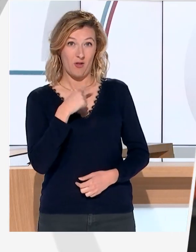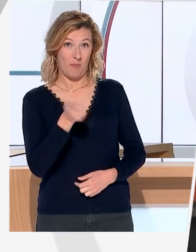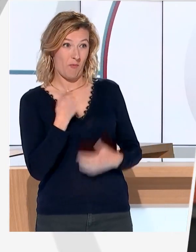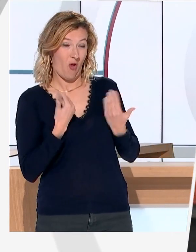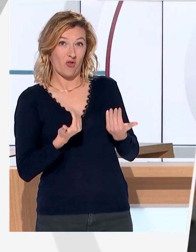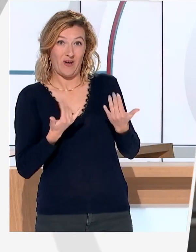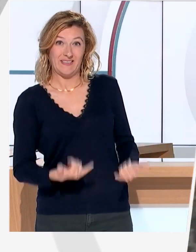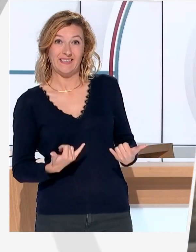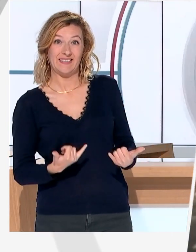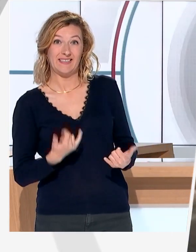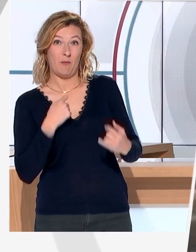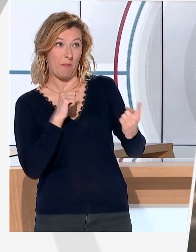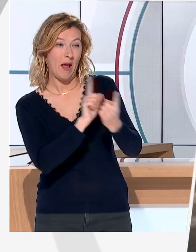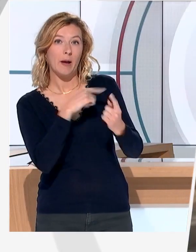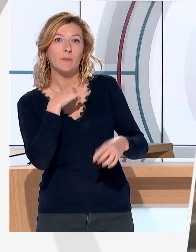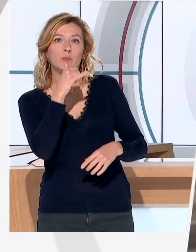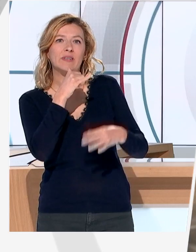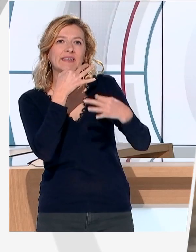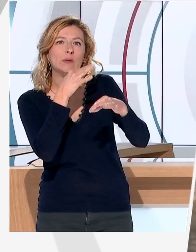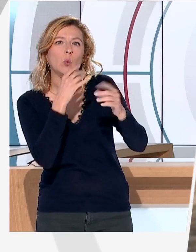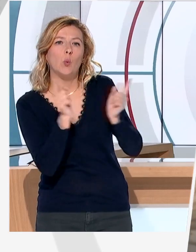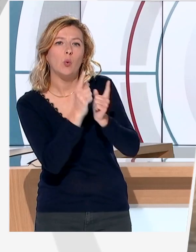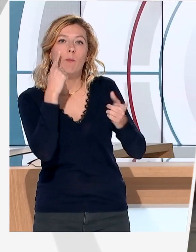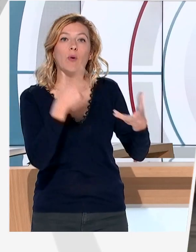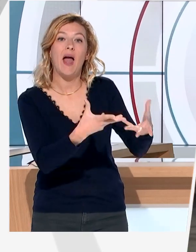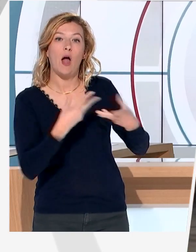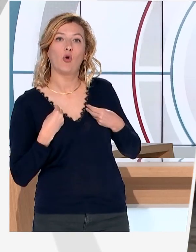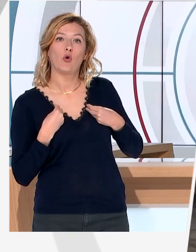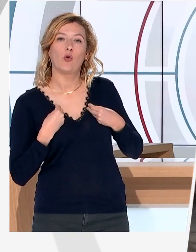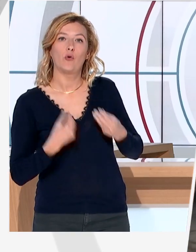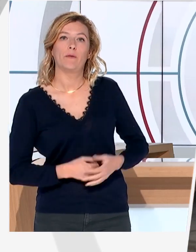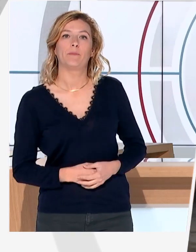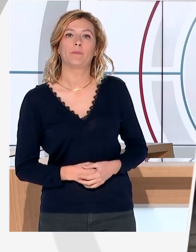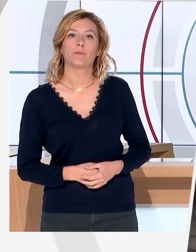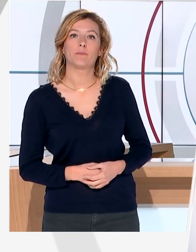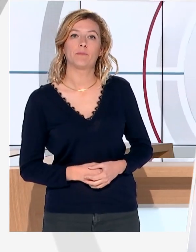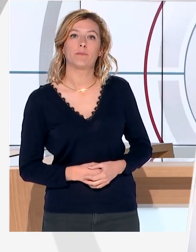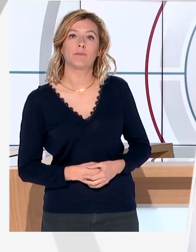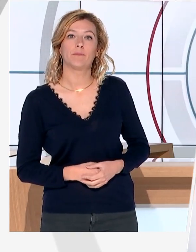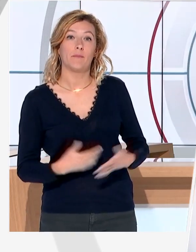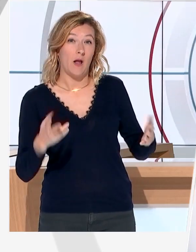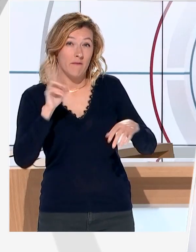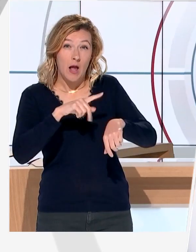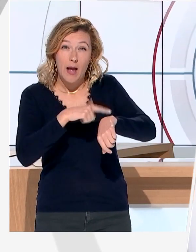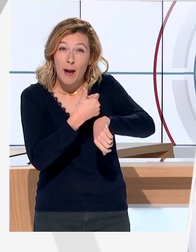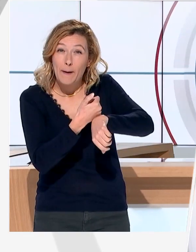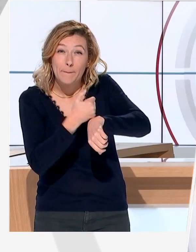Je lui aurais fait un petit speech d'accueil. Bref, tout était très, très minuté. Quand je dis minuté, c'est presque à la seconde.